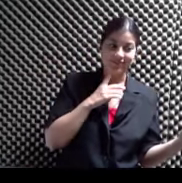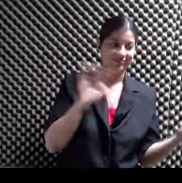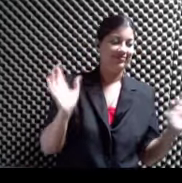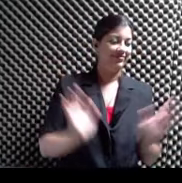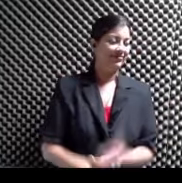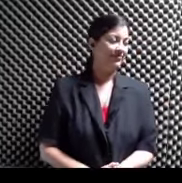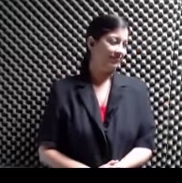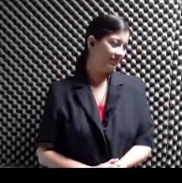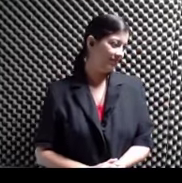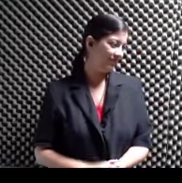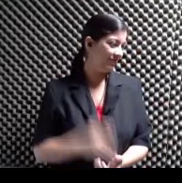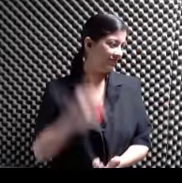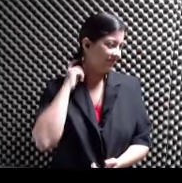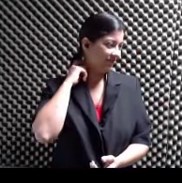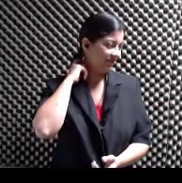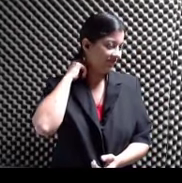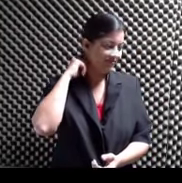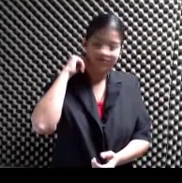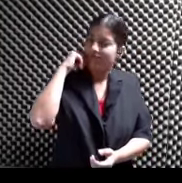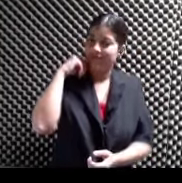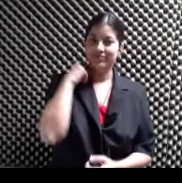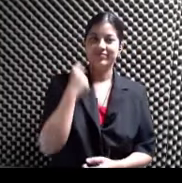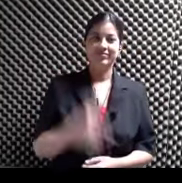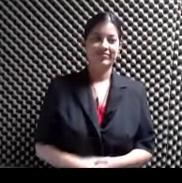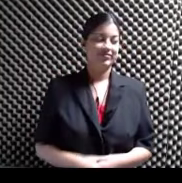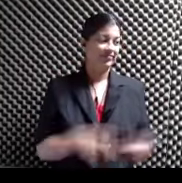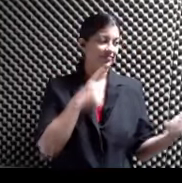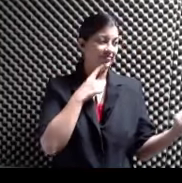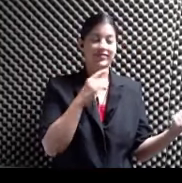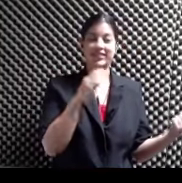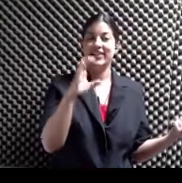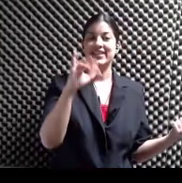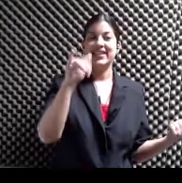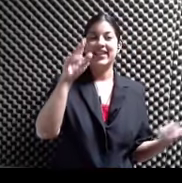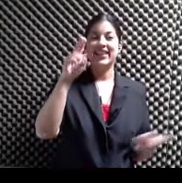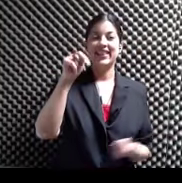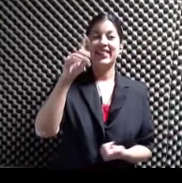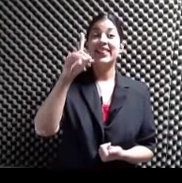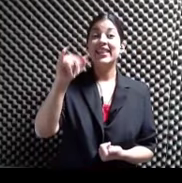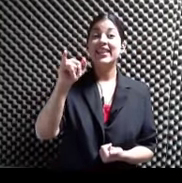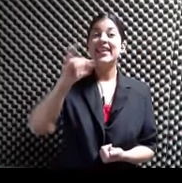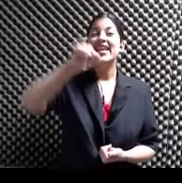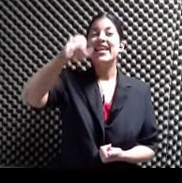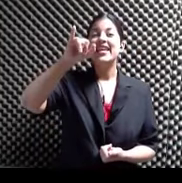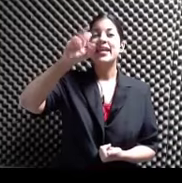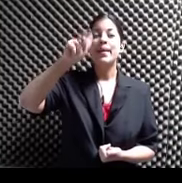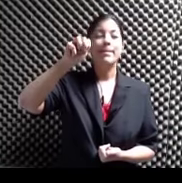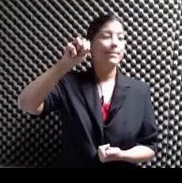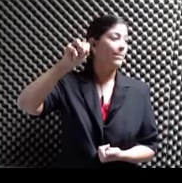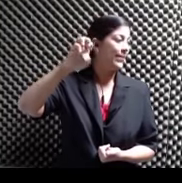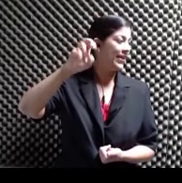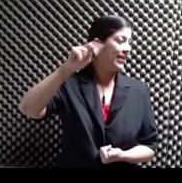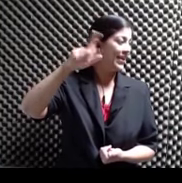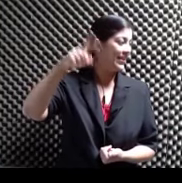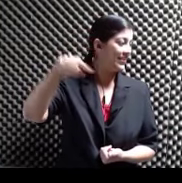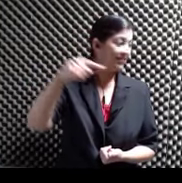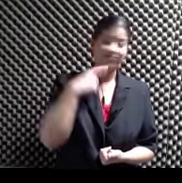¿Qué te puedo decir? Y aquí tenemos con nosotros A Cindy Jiménez Vera Bienvenida Háblame bien